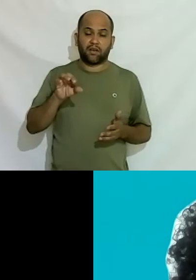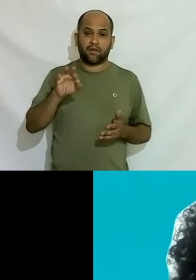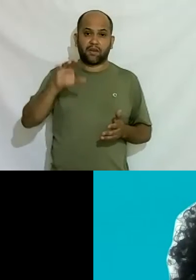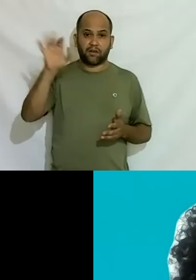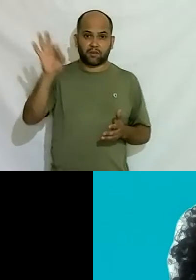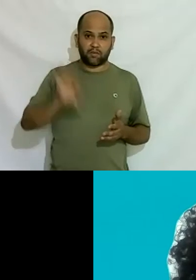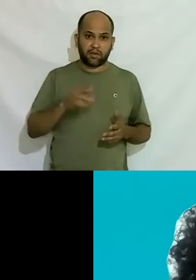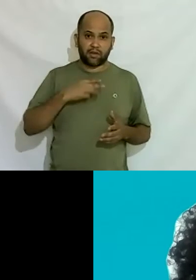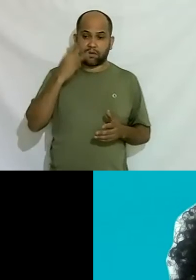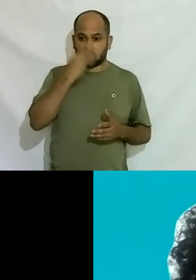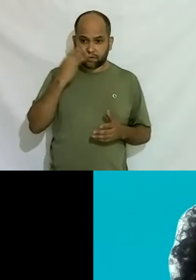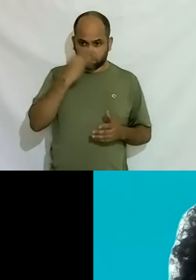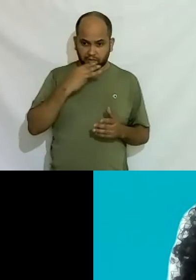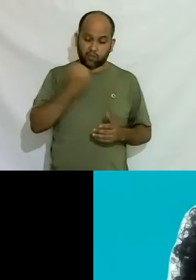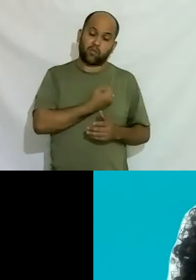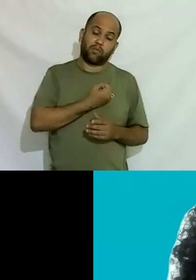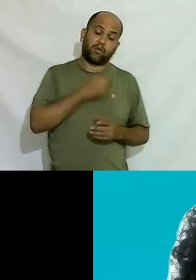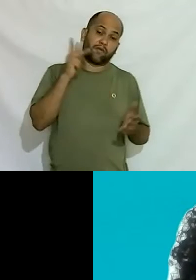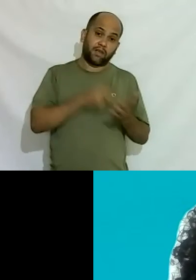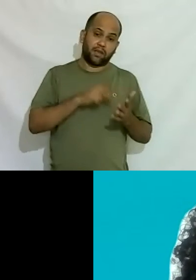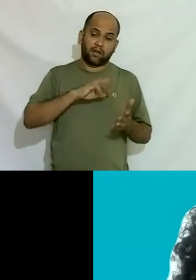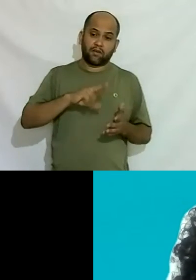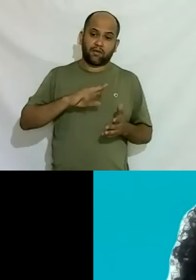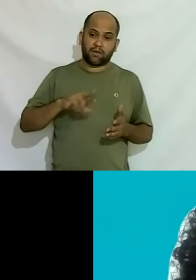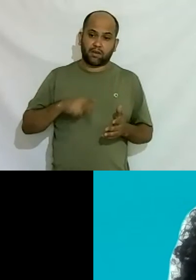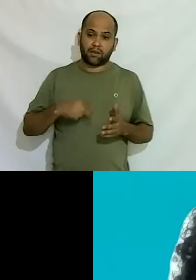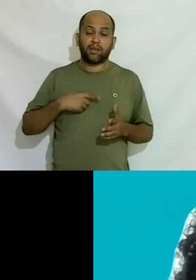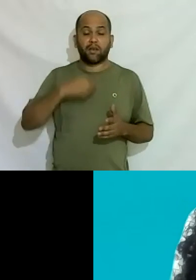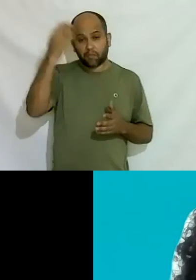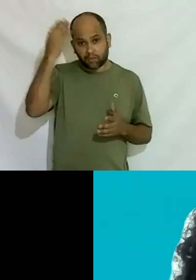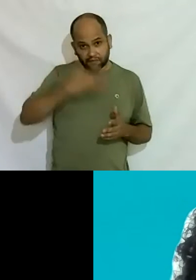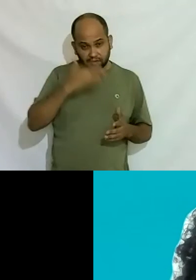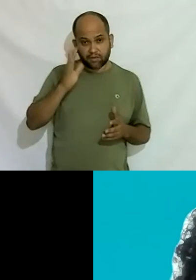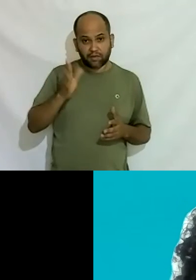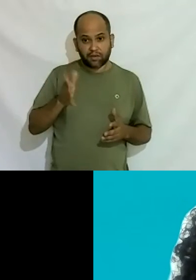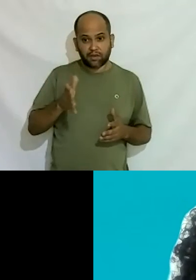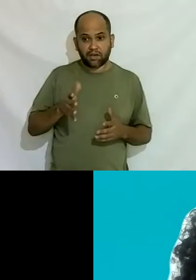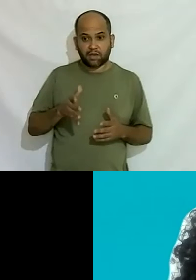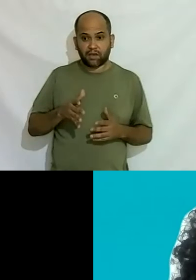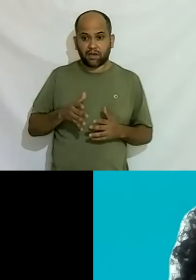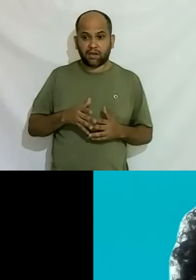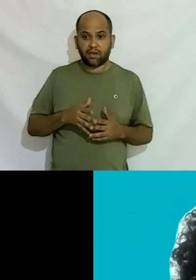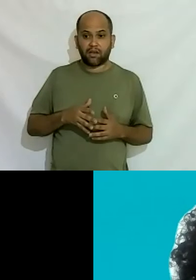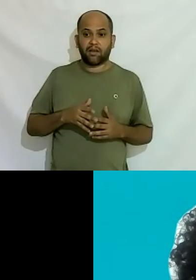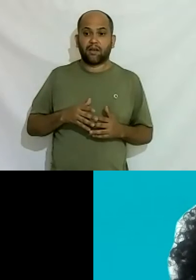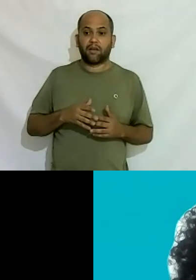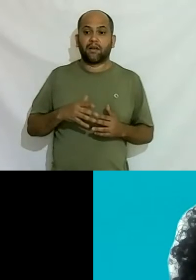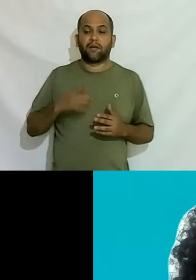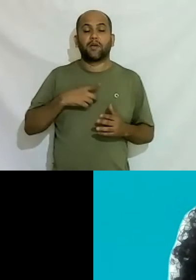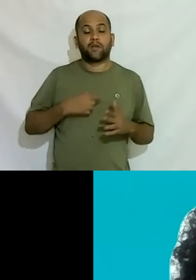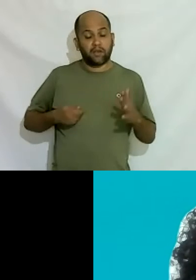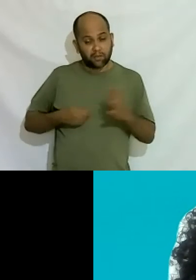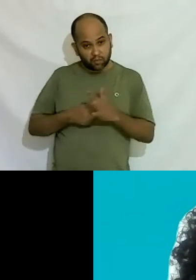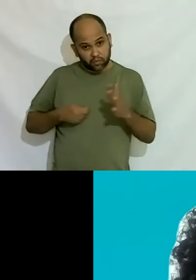prostituição esses números não são reais eu estou já está sendo provado isso eu alego isso há muito tempo mas com muita resistência